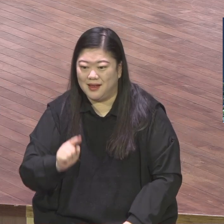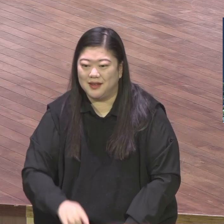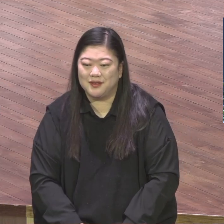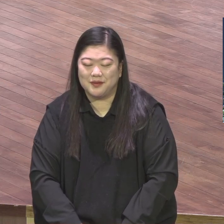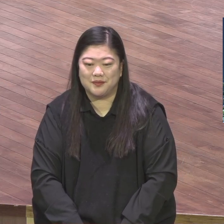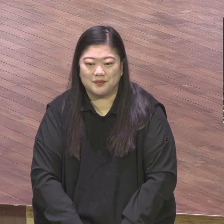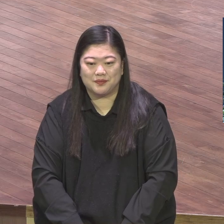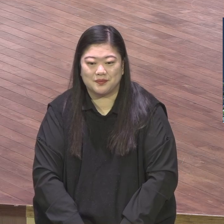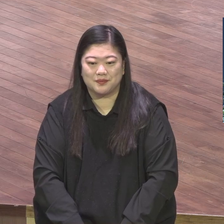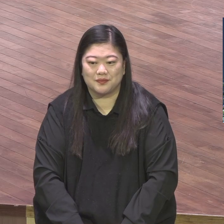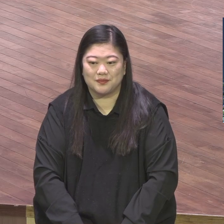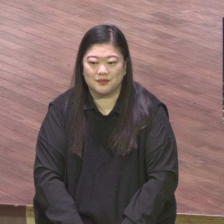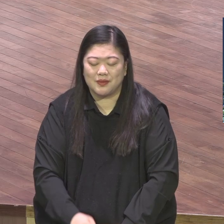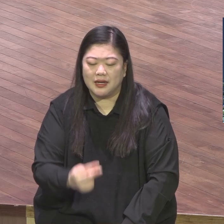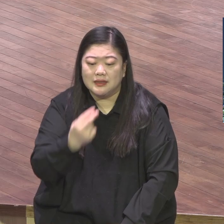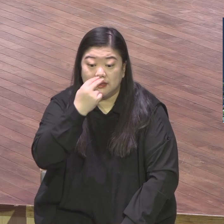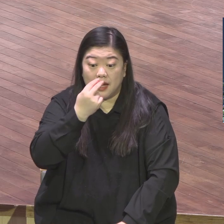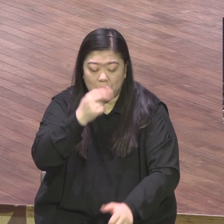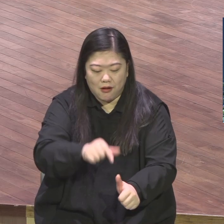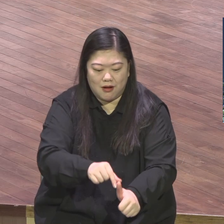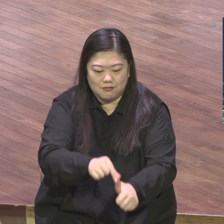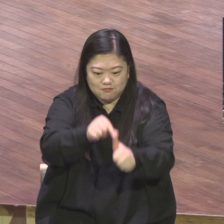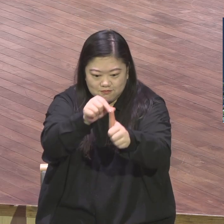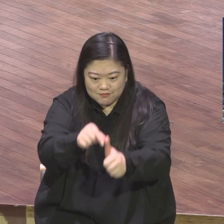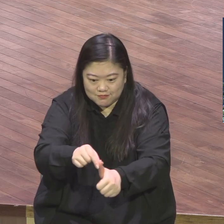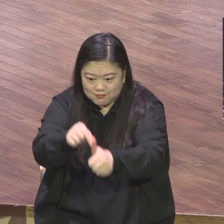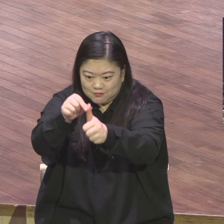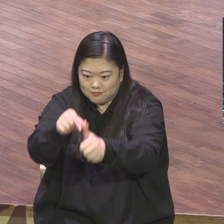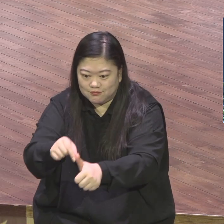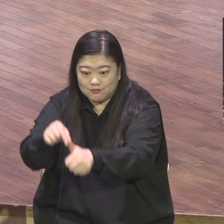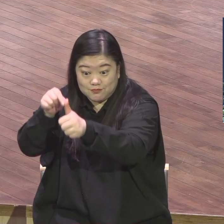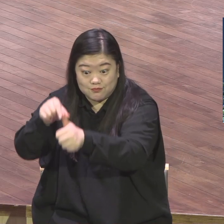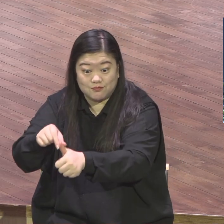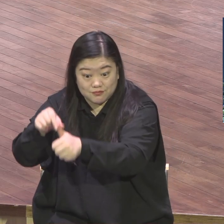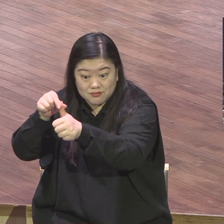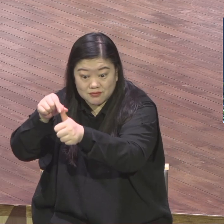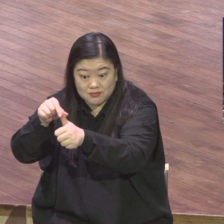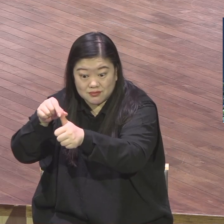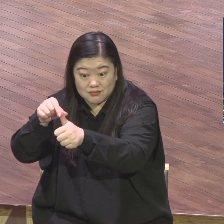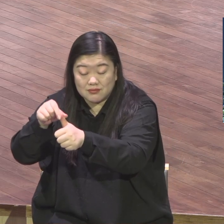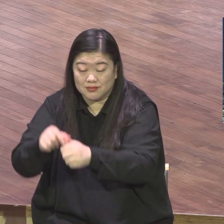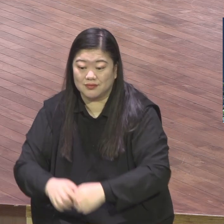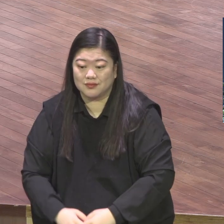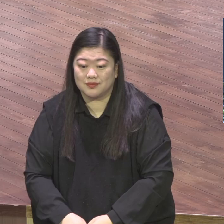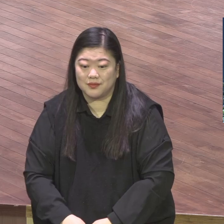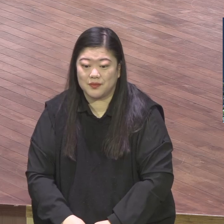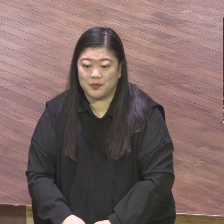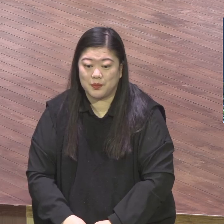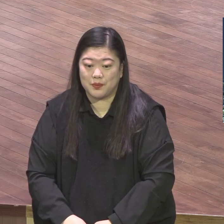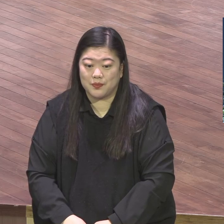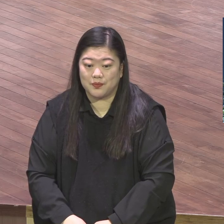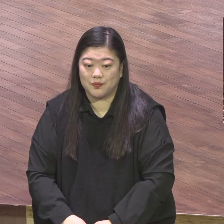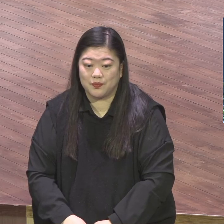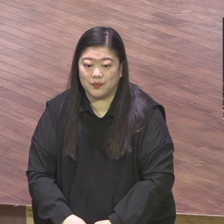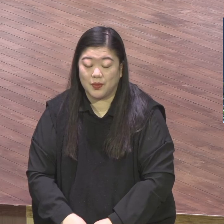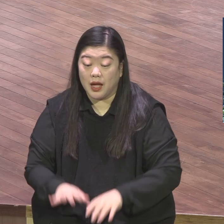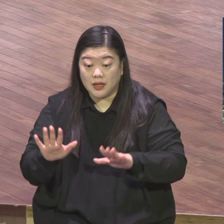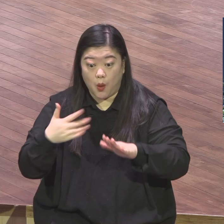말합니다 생명 살려라 하나님의 소원이 뭐예요 제가 조금 전에 당회에서 제가 임시당회에서 이야기했습니다